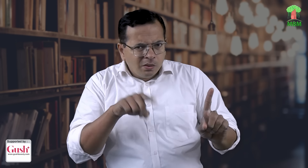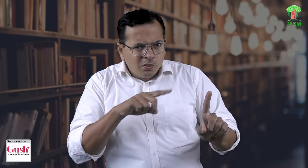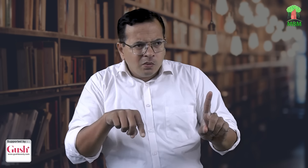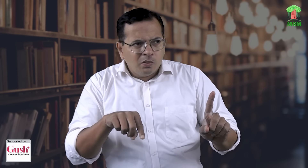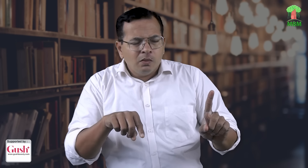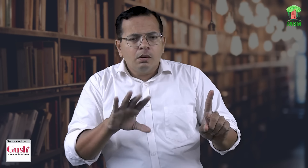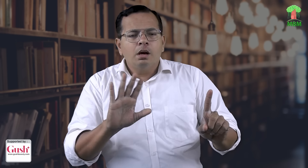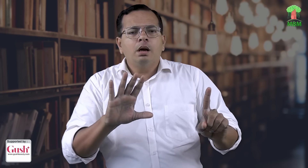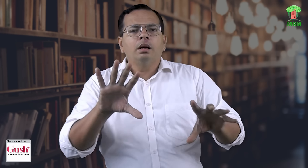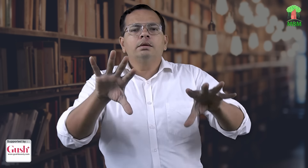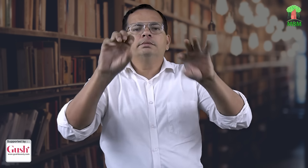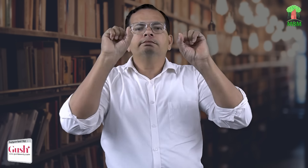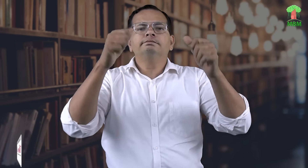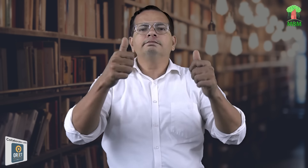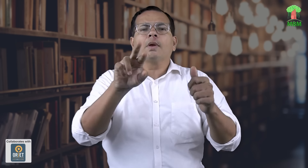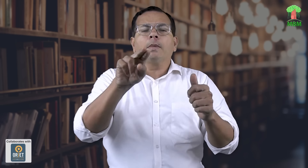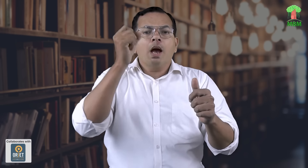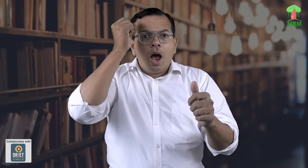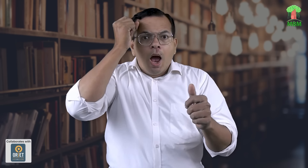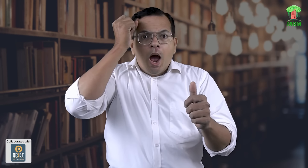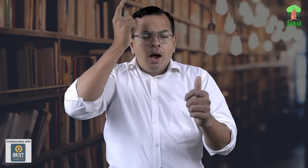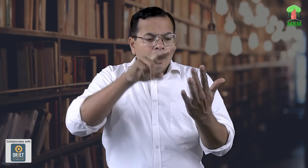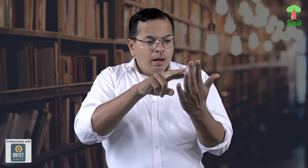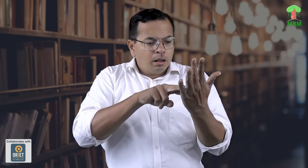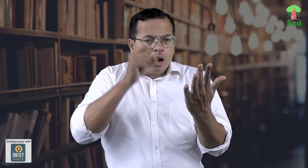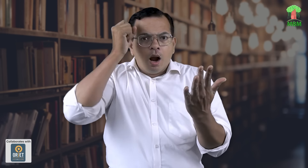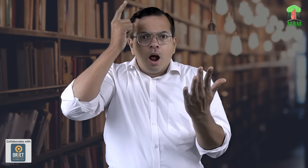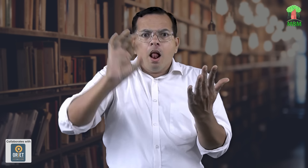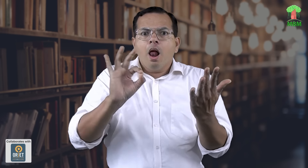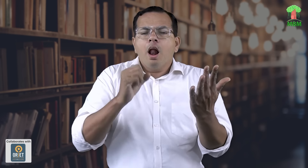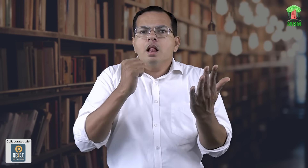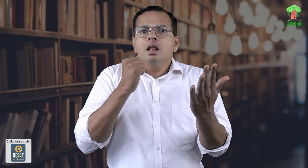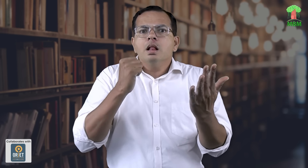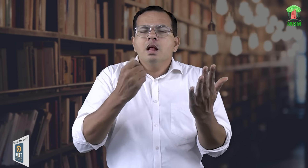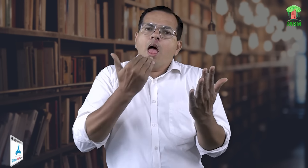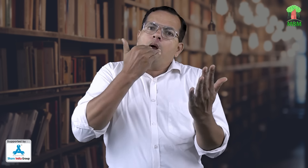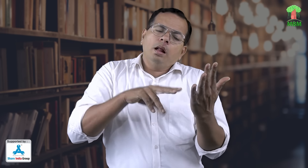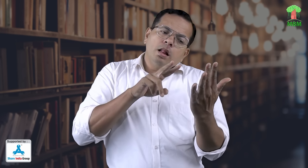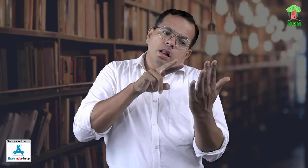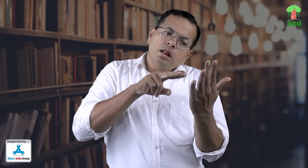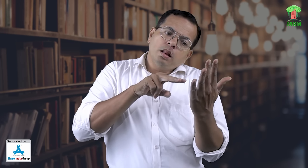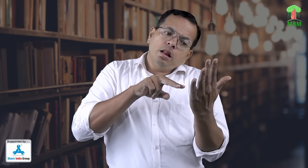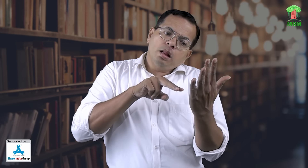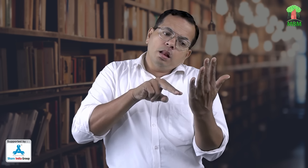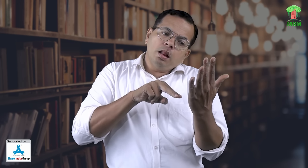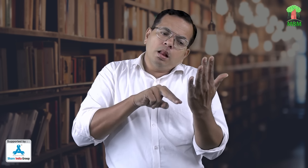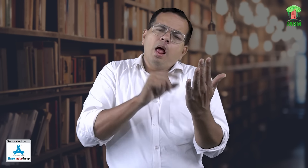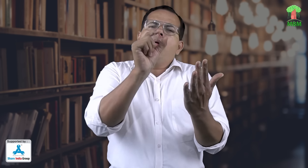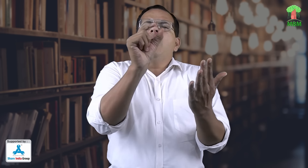क्या ये बधिर विक्ति की जलती है नहीं उनको इस चीज में समझ नहीं है वो किताबे नहीं पढ़ पाता है वह सिर्देखना देखना